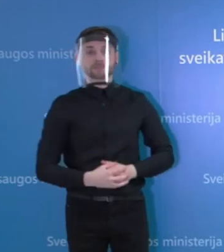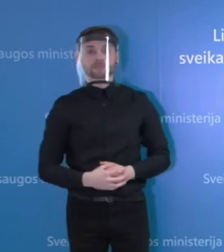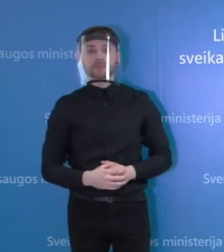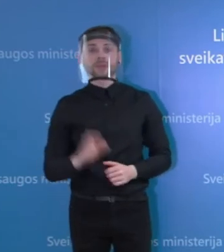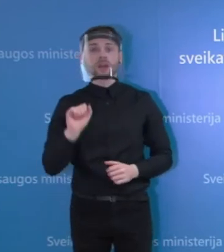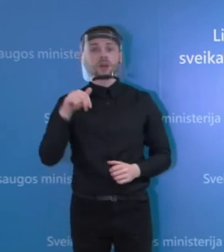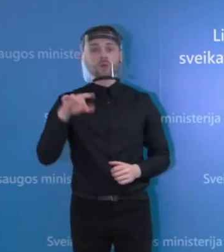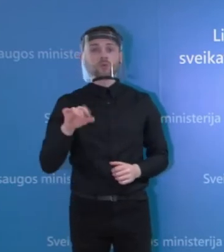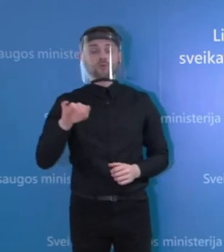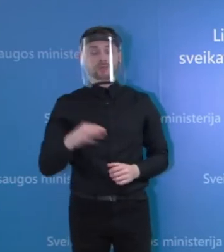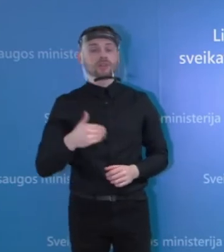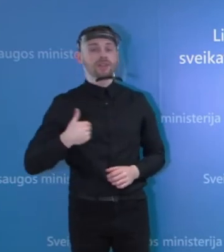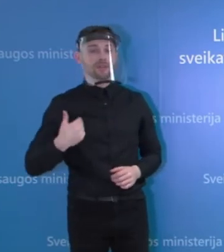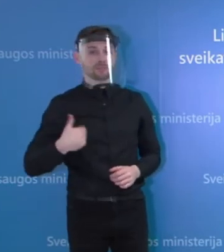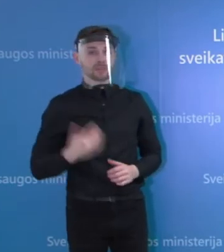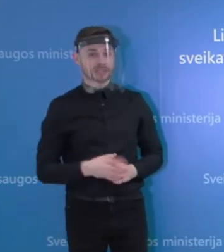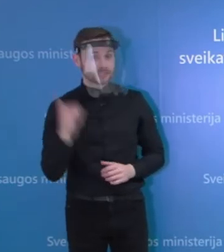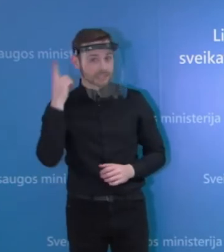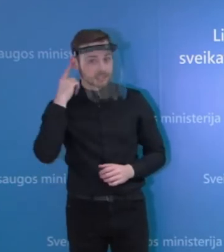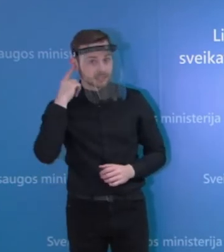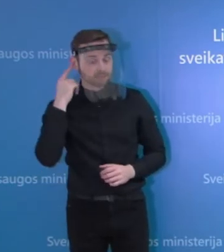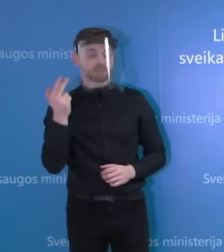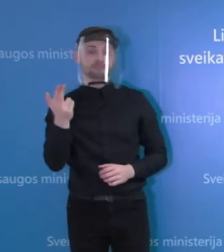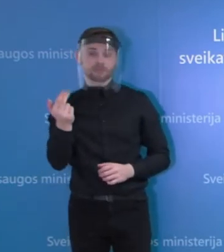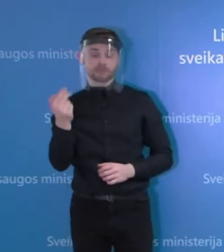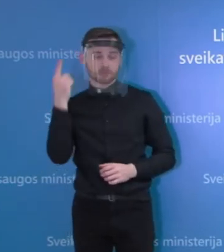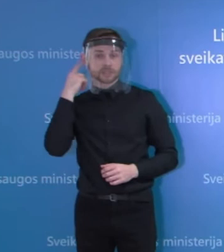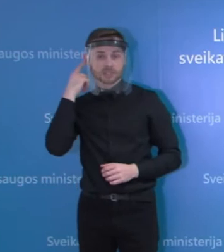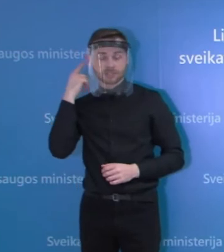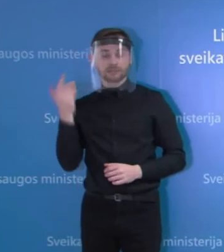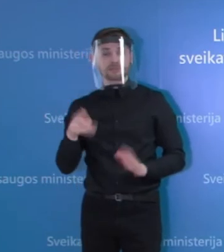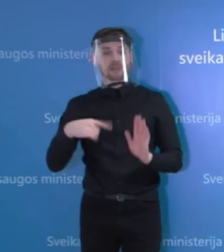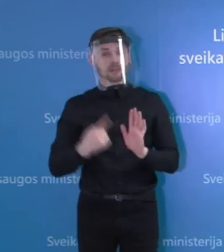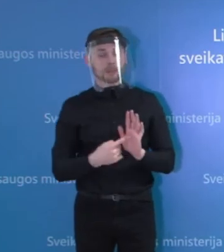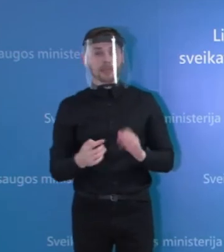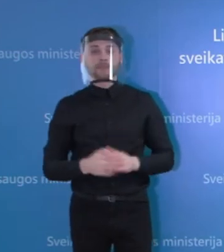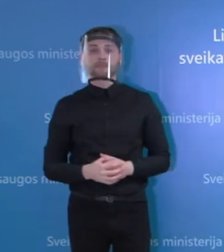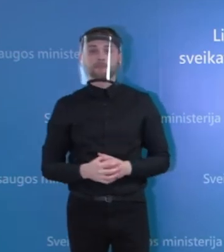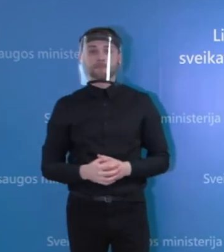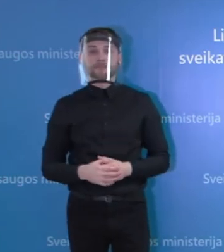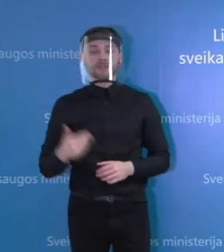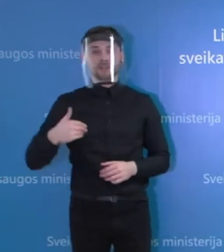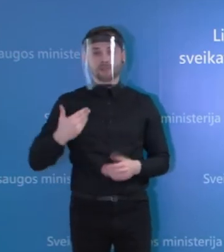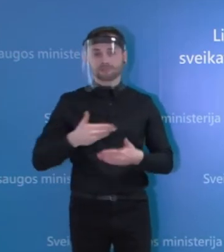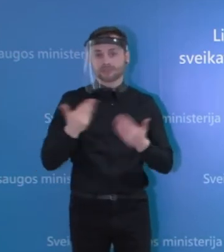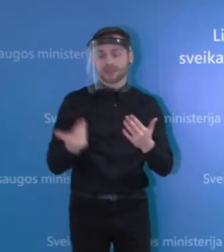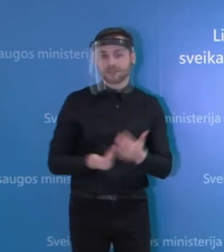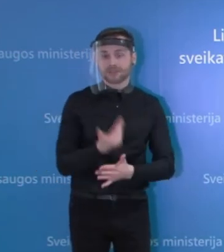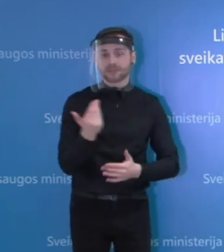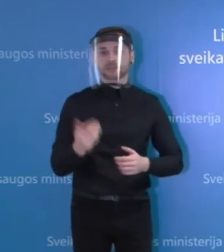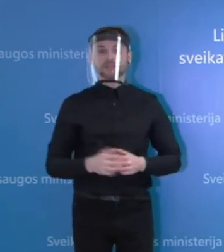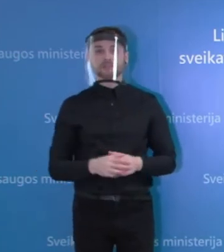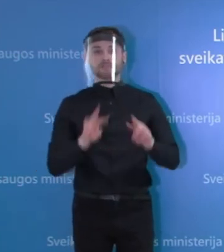Augustai, girdite? Sveiki, girdite mane? Girdim, klaukiam klausimų. ministrė, sveiki, dar kartą patystenkit,